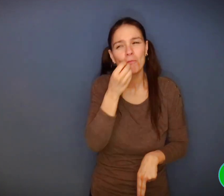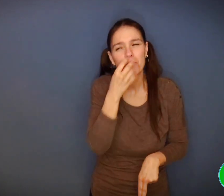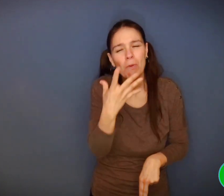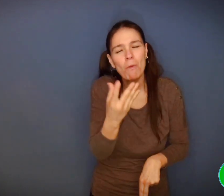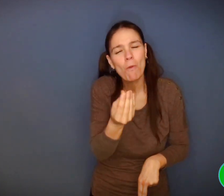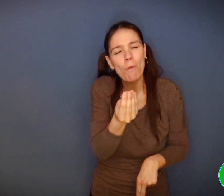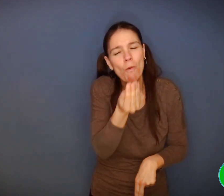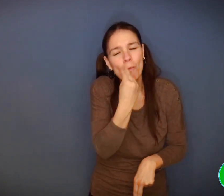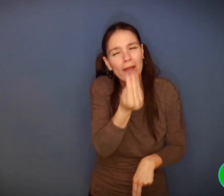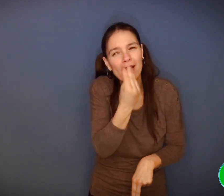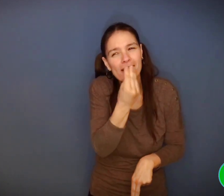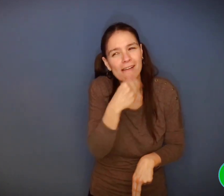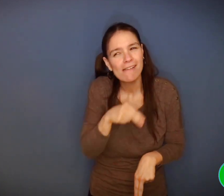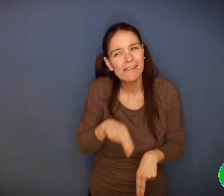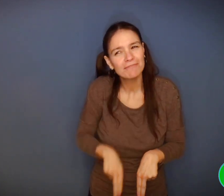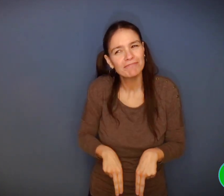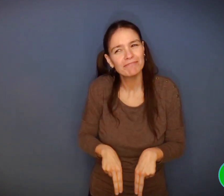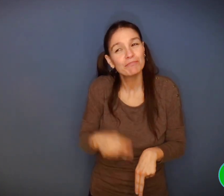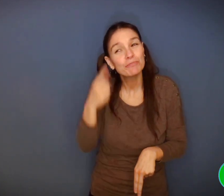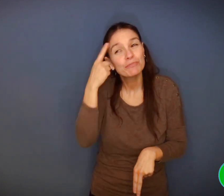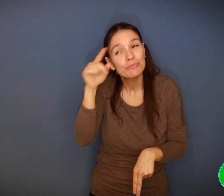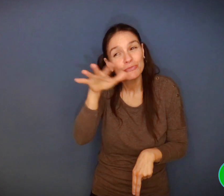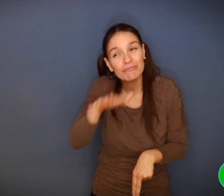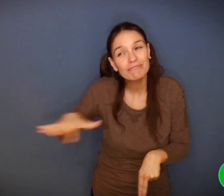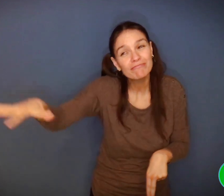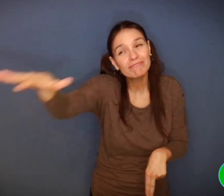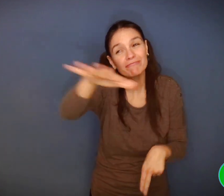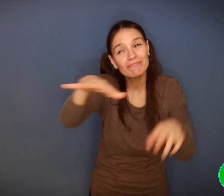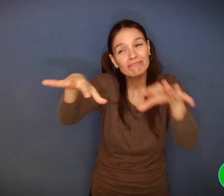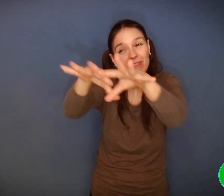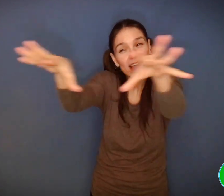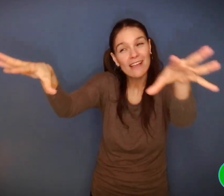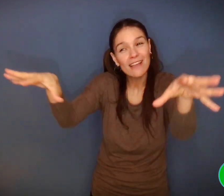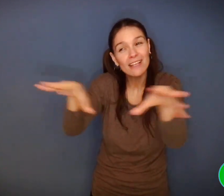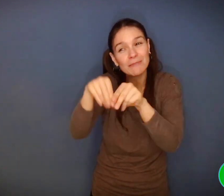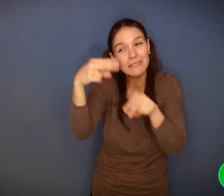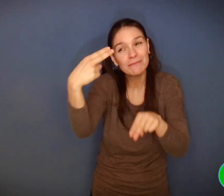« Cela fera un bon repas pour toute ta famille ! »